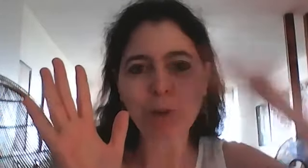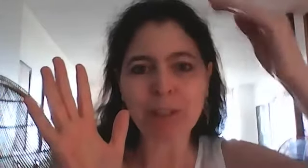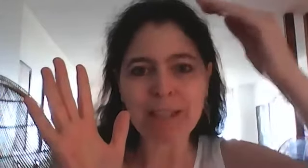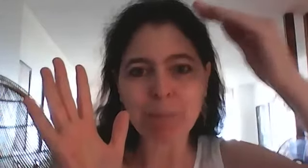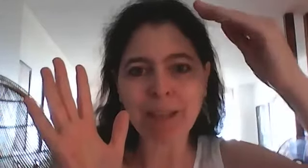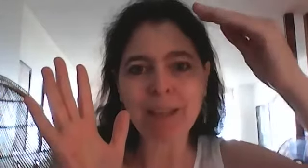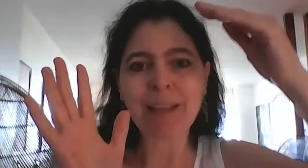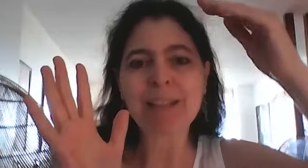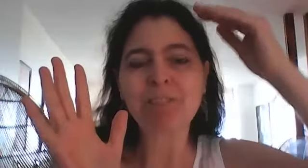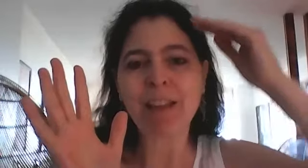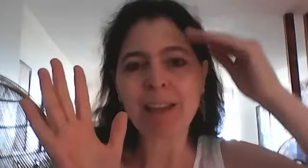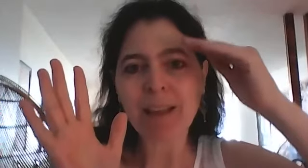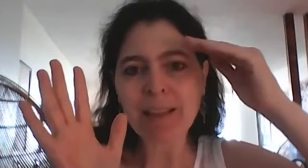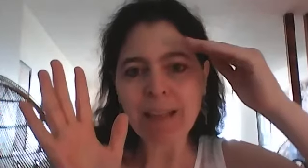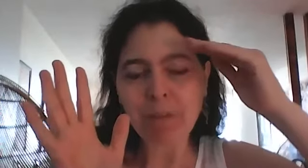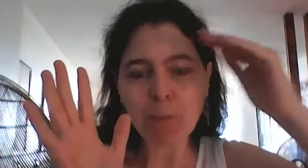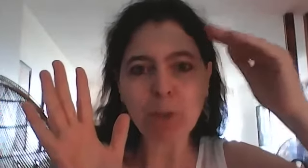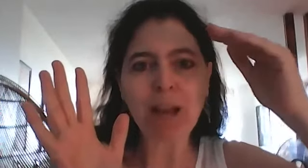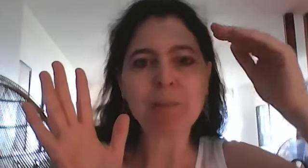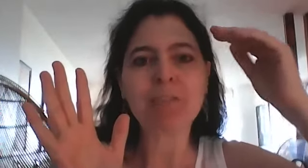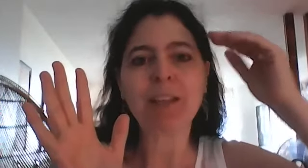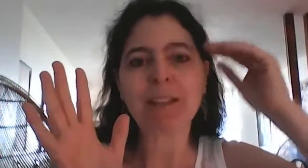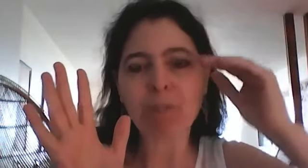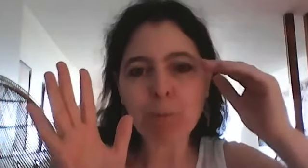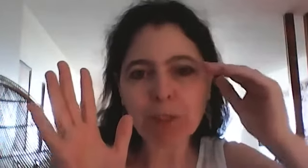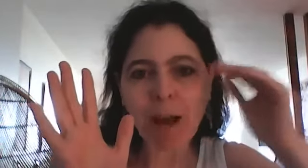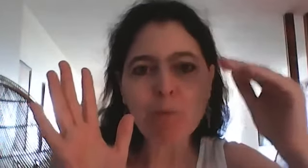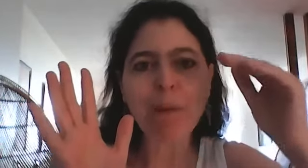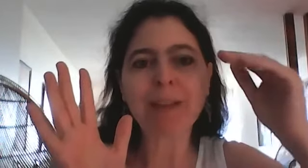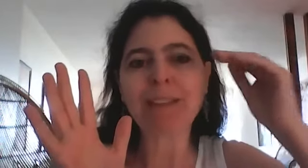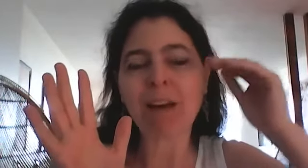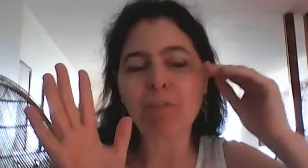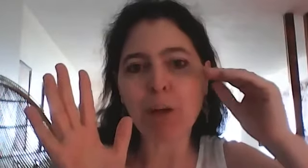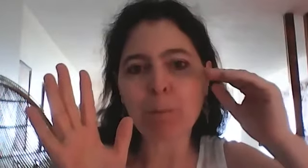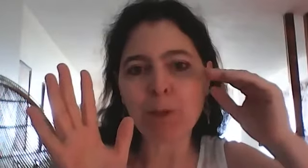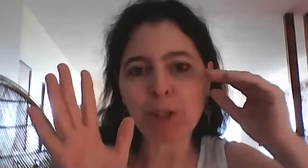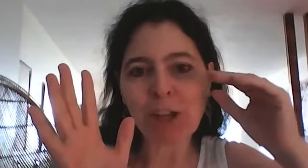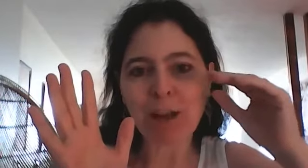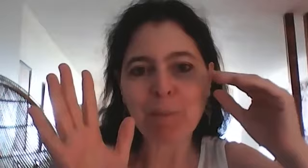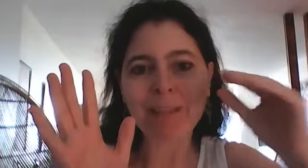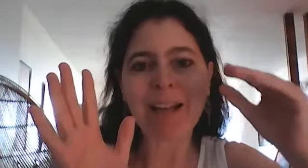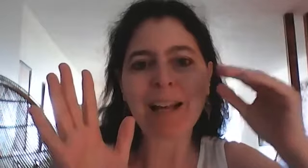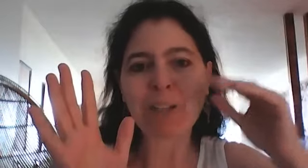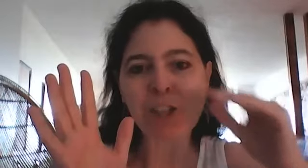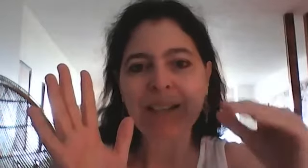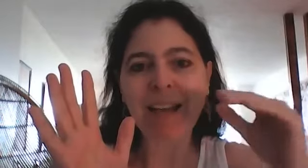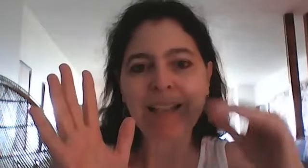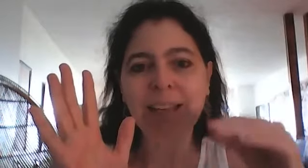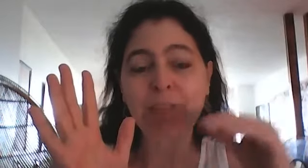'autre notre esprit divin qui enveloppe notre âme divine qui enveloppe notre âme humaine qui enveloppe notre champ mental notre champ astral éthérique